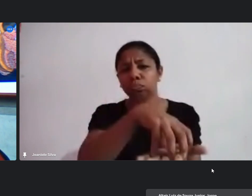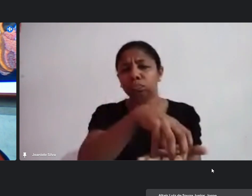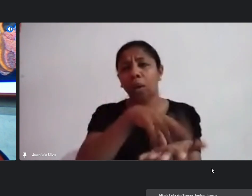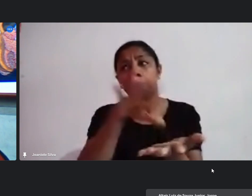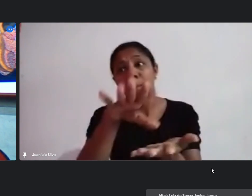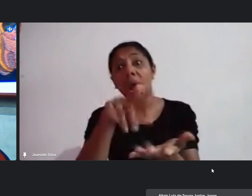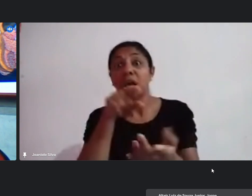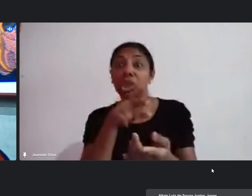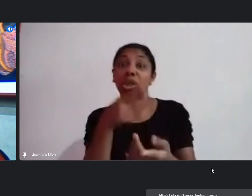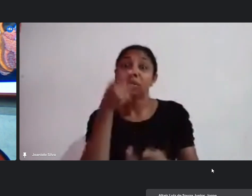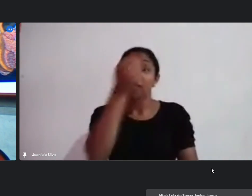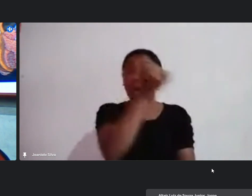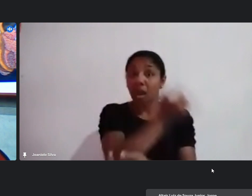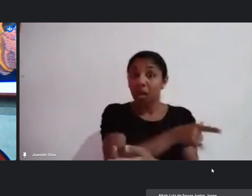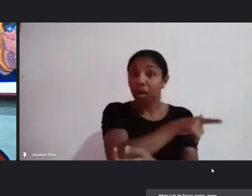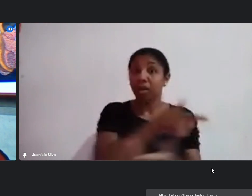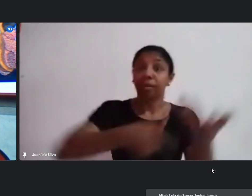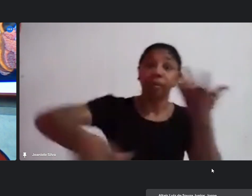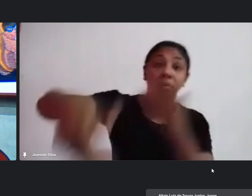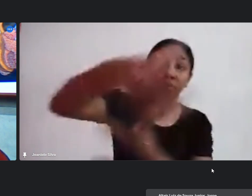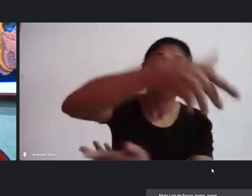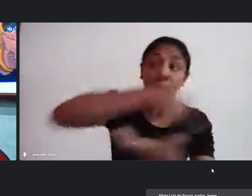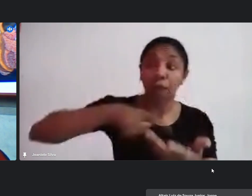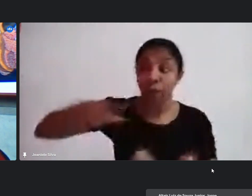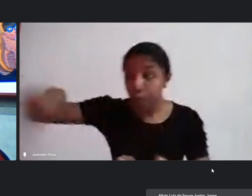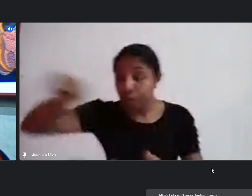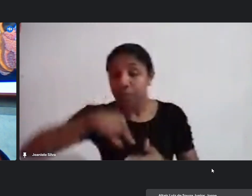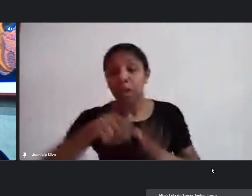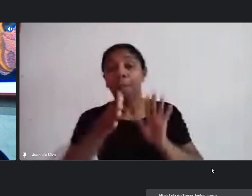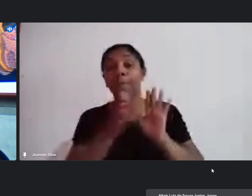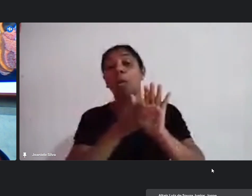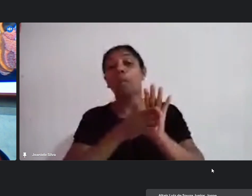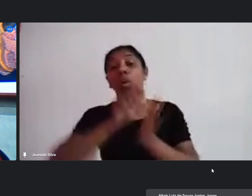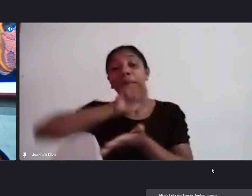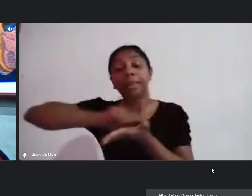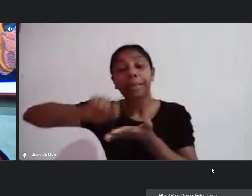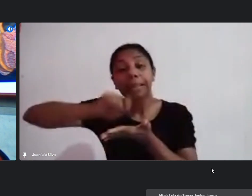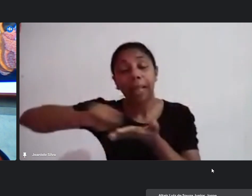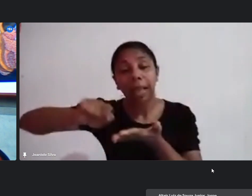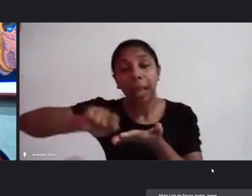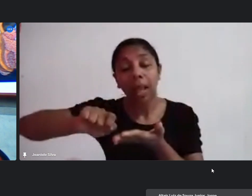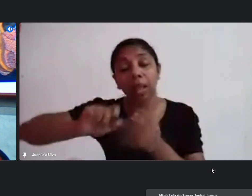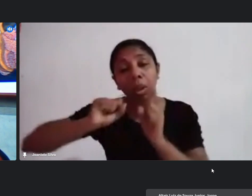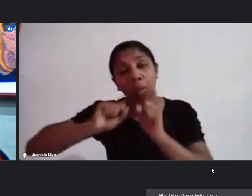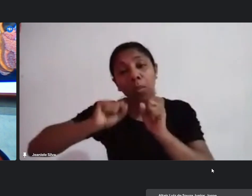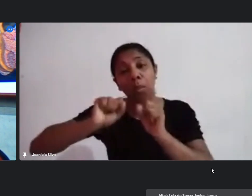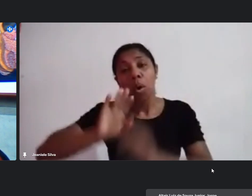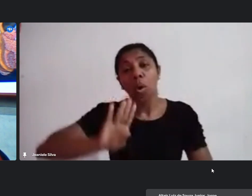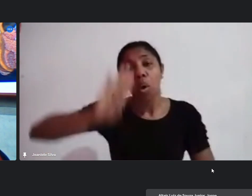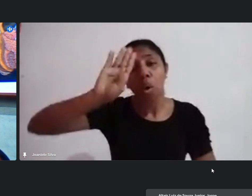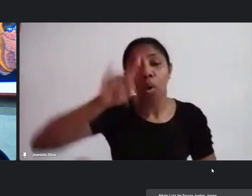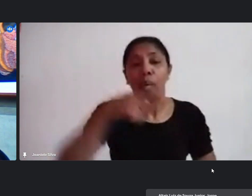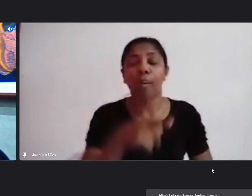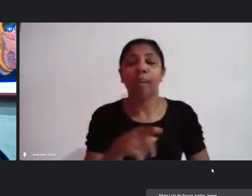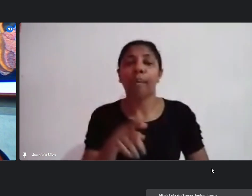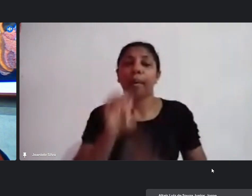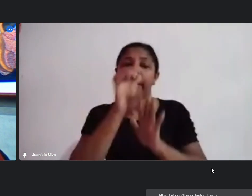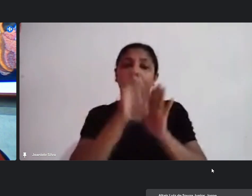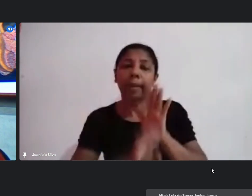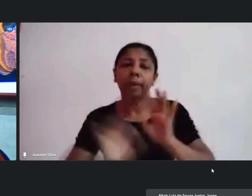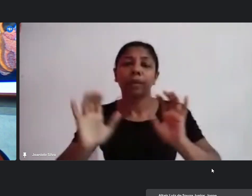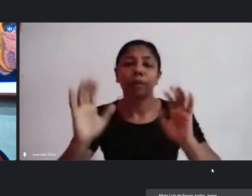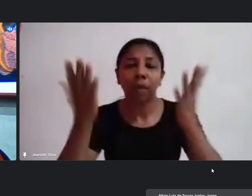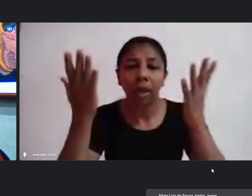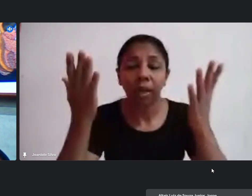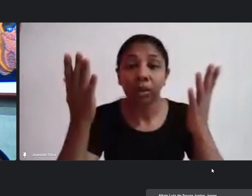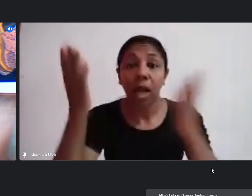ou vocês como proponentes podem se candidatar se a gente faz um local do festival de circulação podem se candidatar dentro